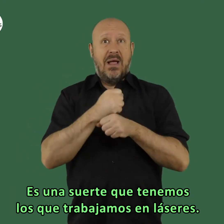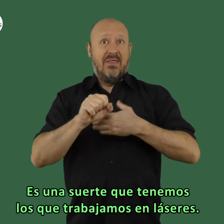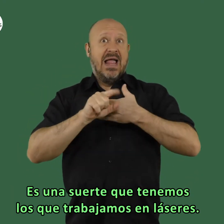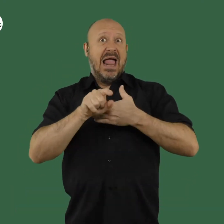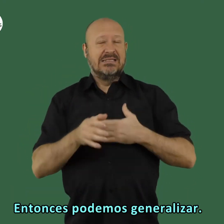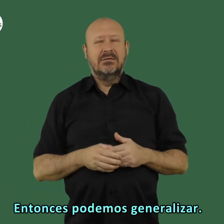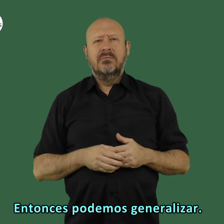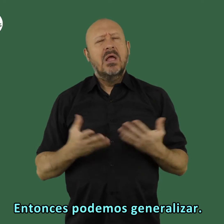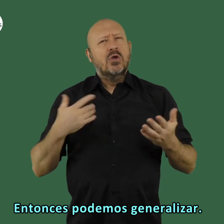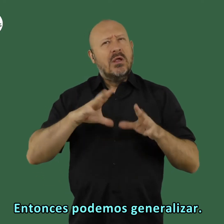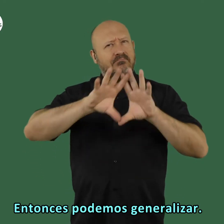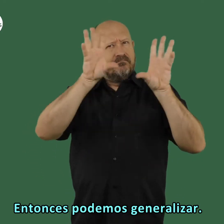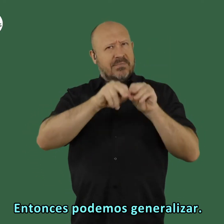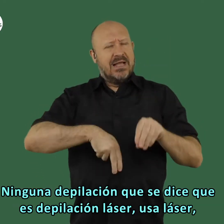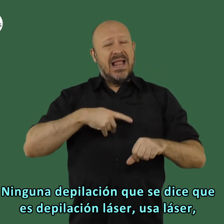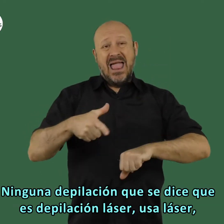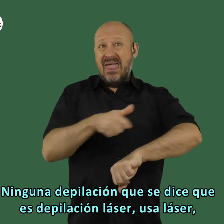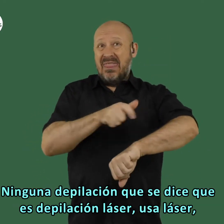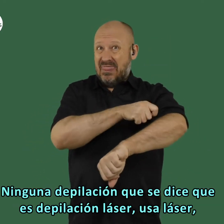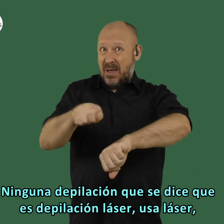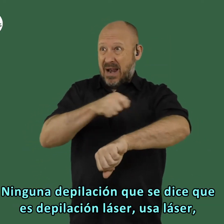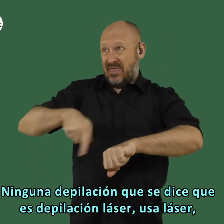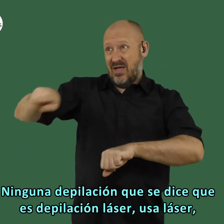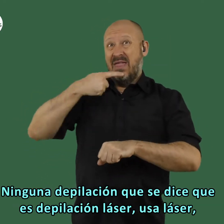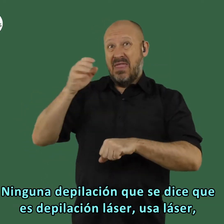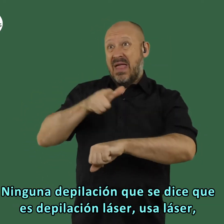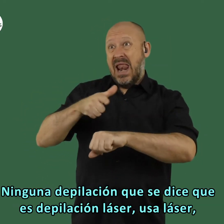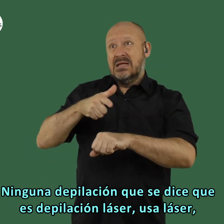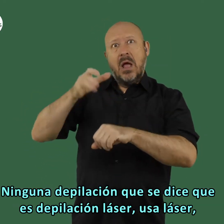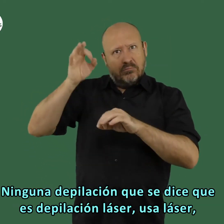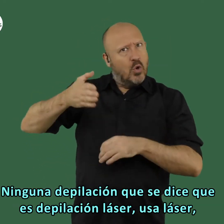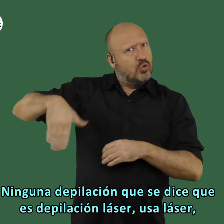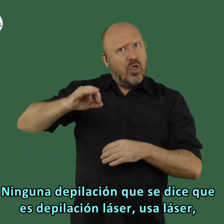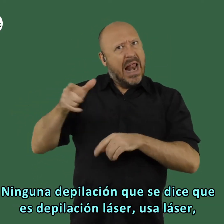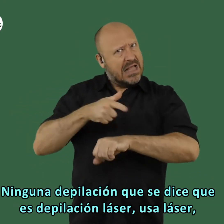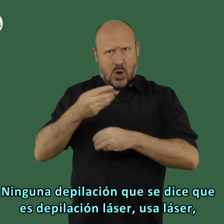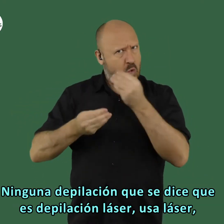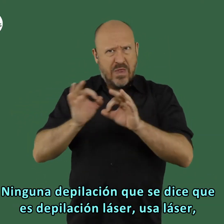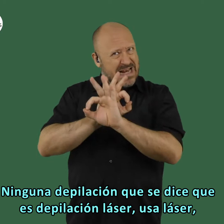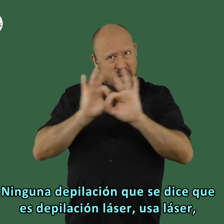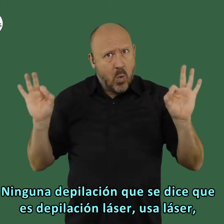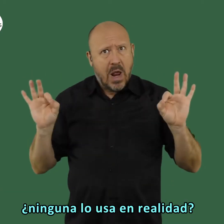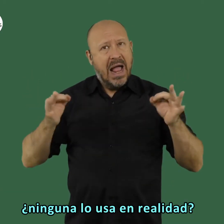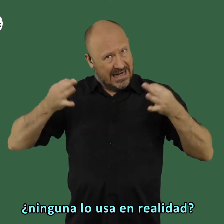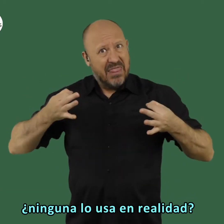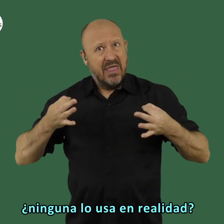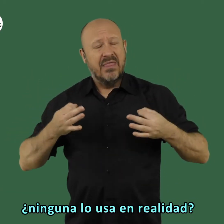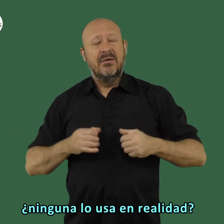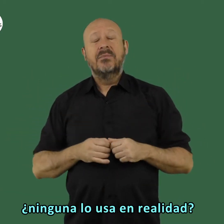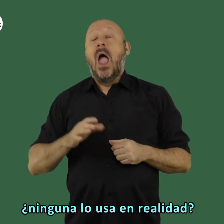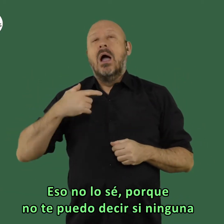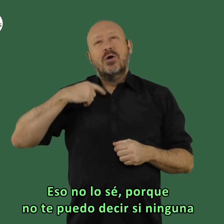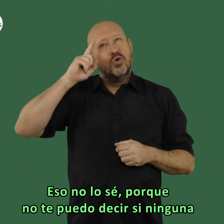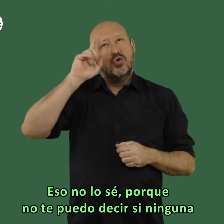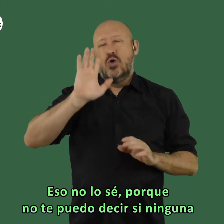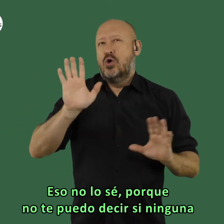trabajamos en láseres entonces podemos generalizar ninguna depilación que se dice que es depilación láser usa láser ninguna lo usa en